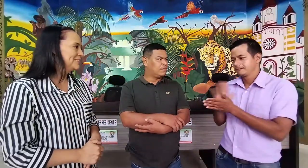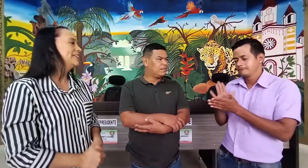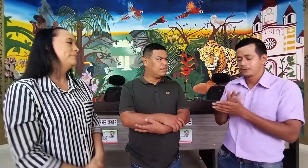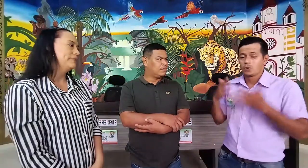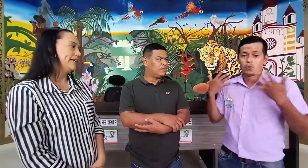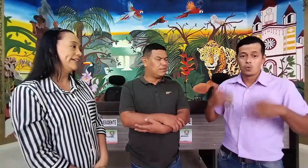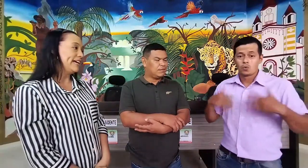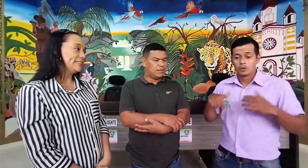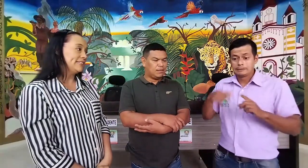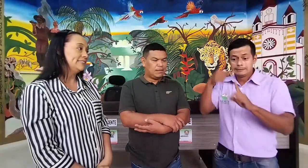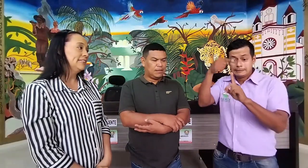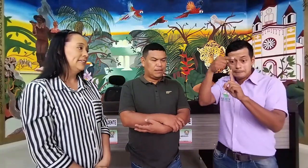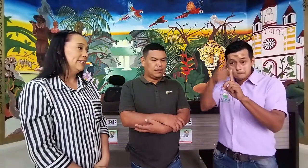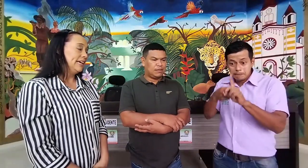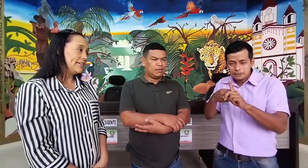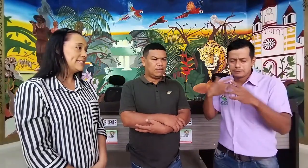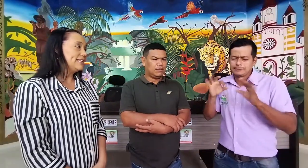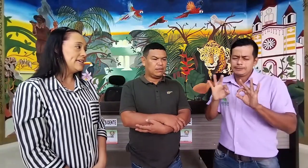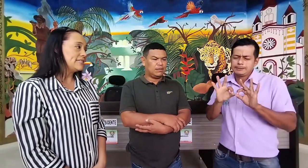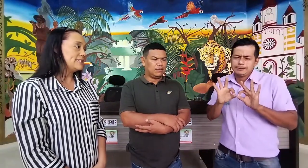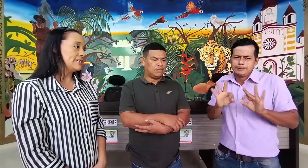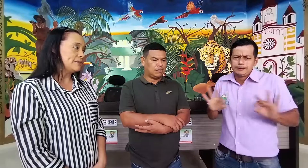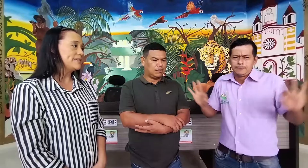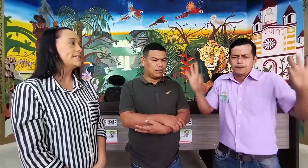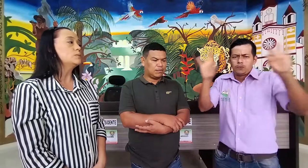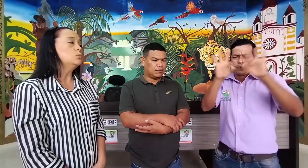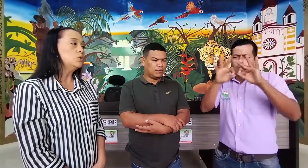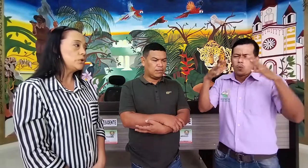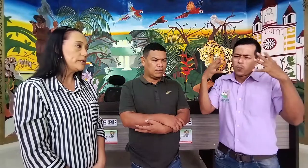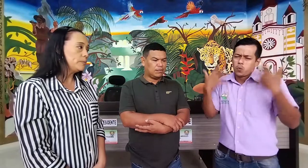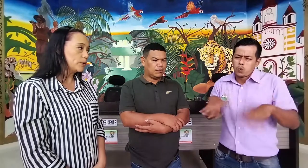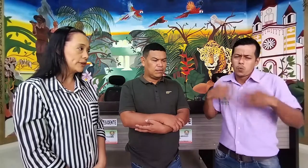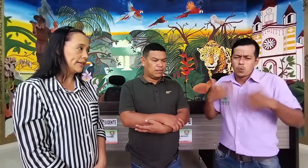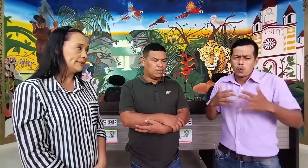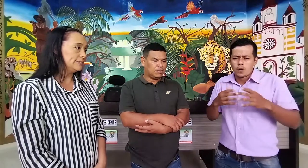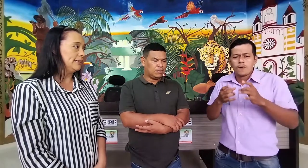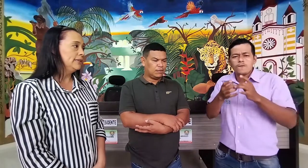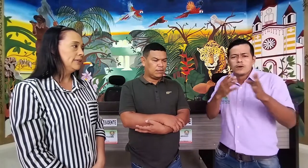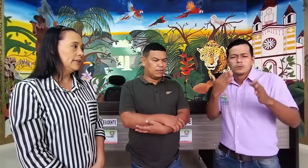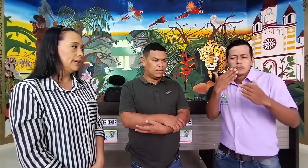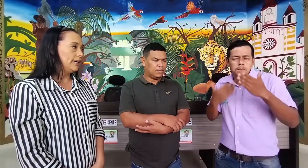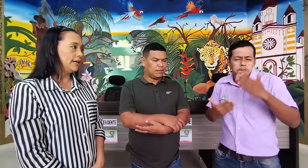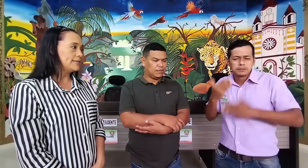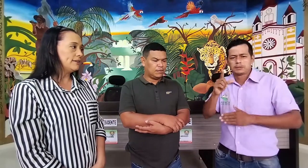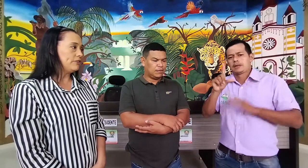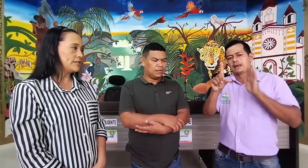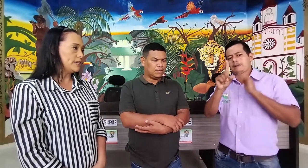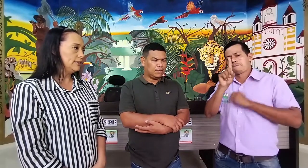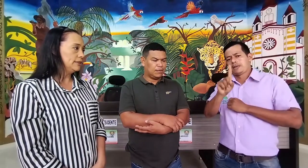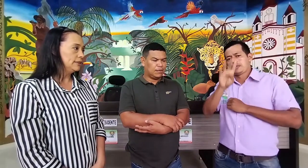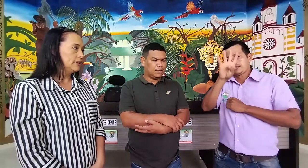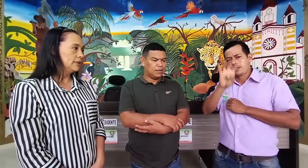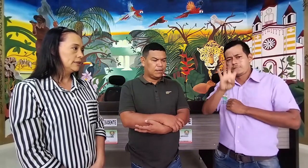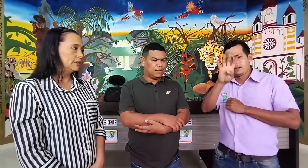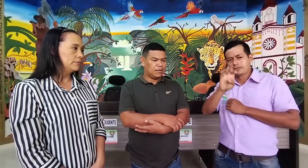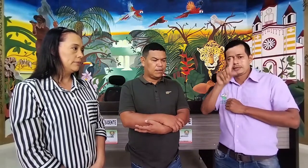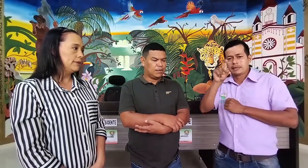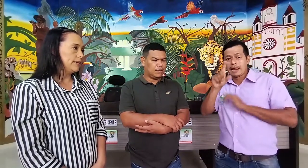Bien, gracias. Este día y este mes es muy importante, esta fecha de